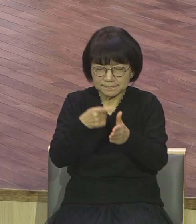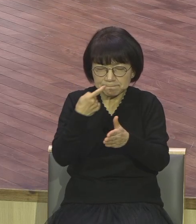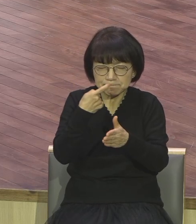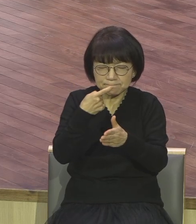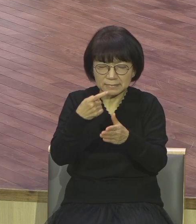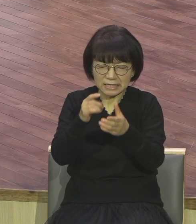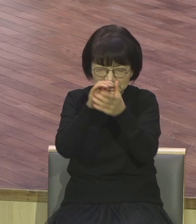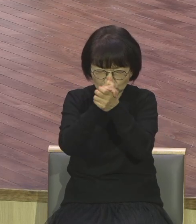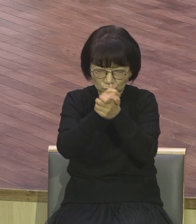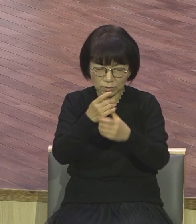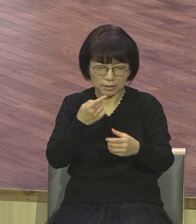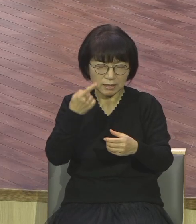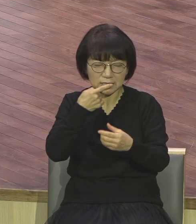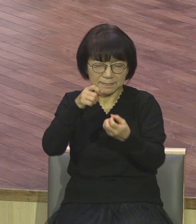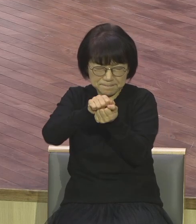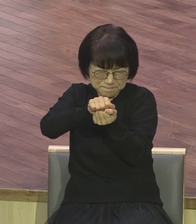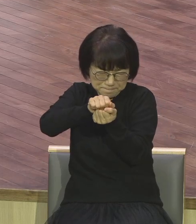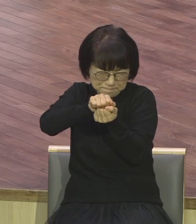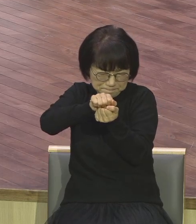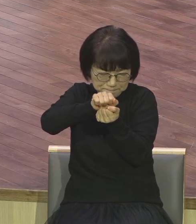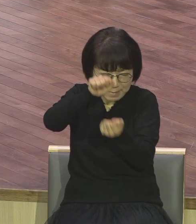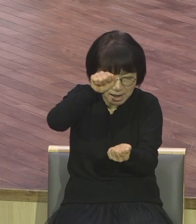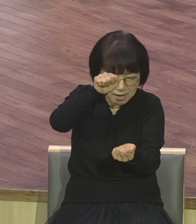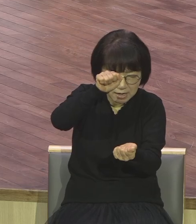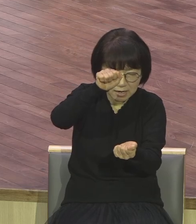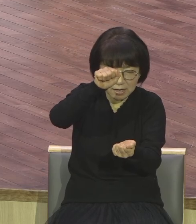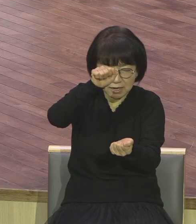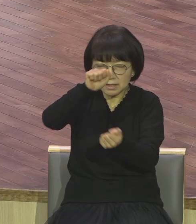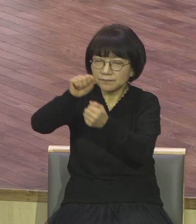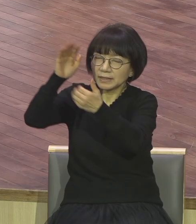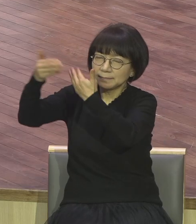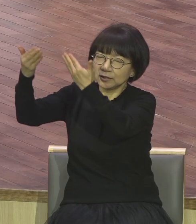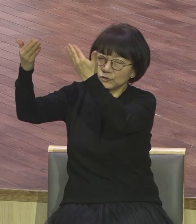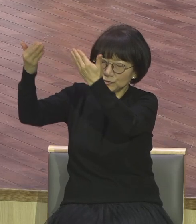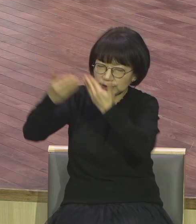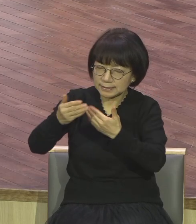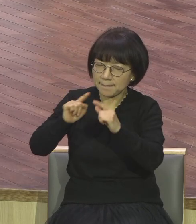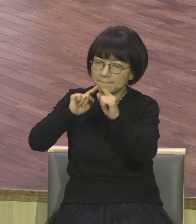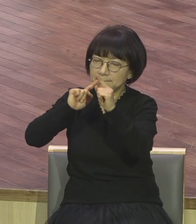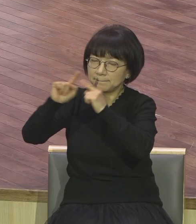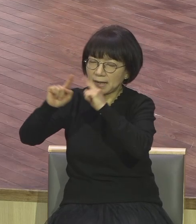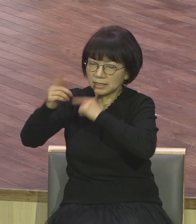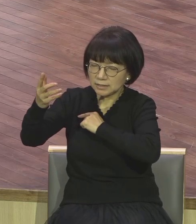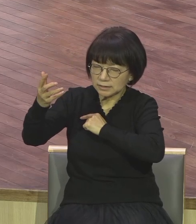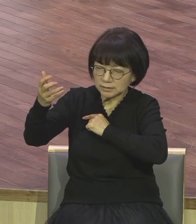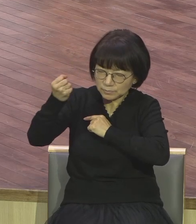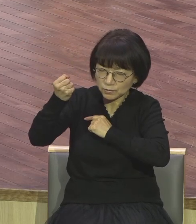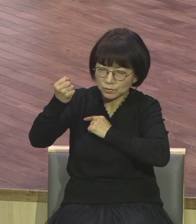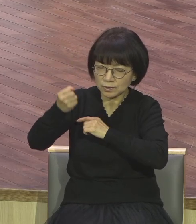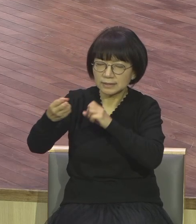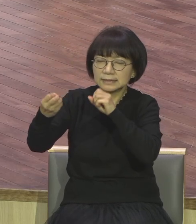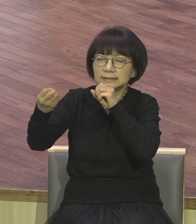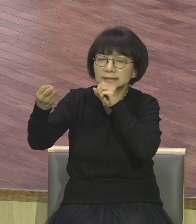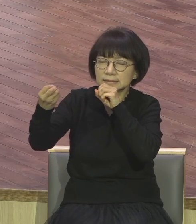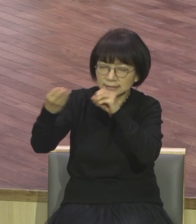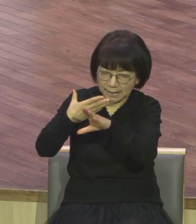입을 크게 열고 하나님께 주시는 이 모든 말씀을 통한 응답과 이 체험을 이 기적을